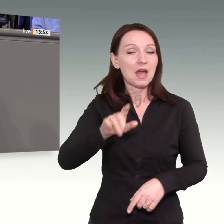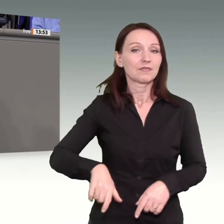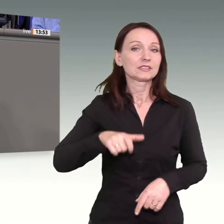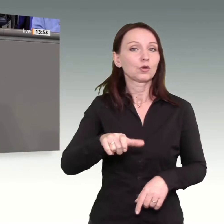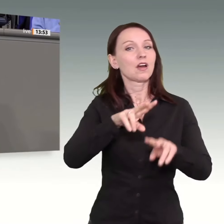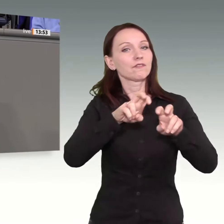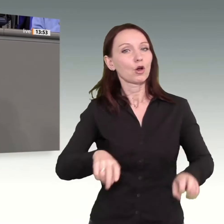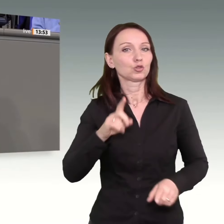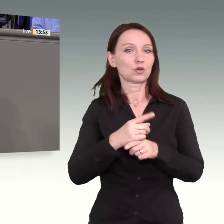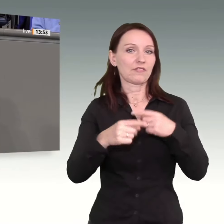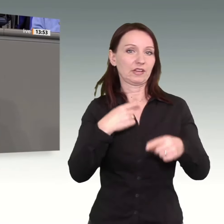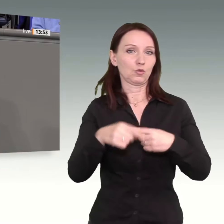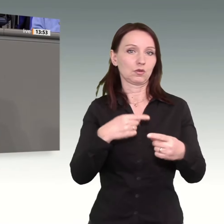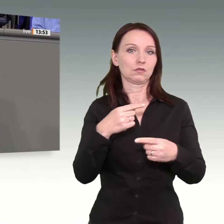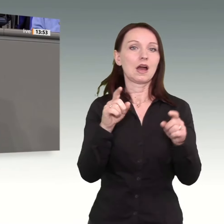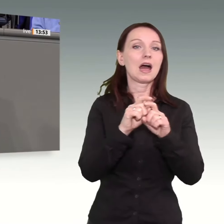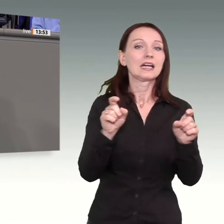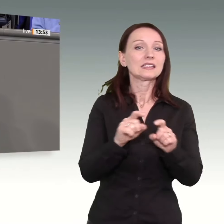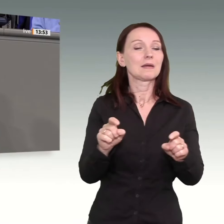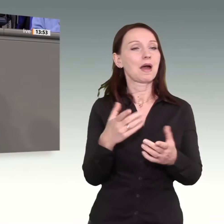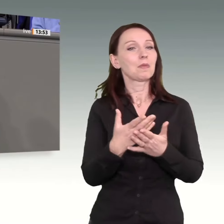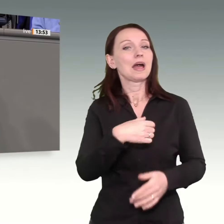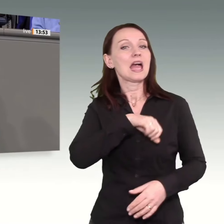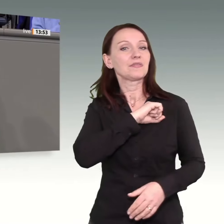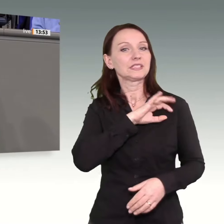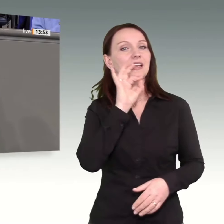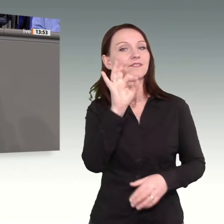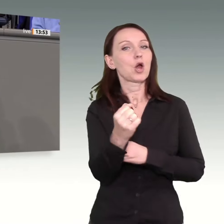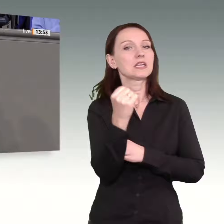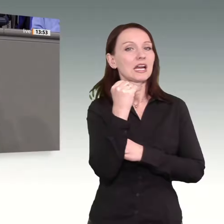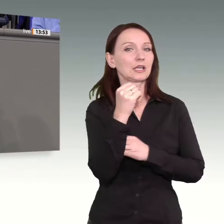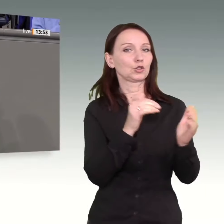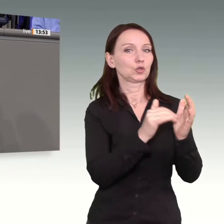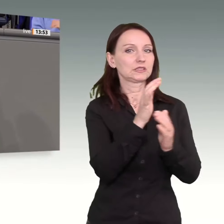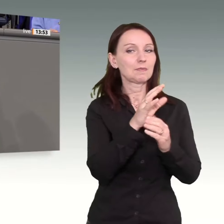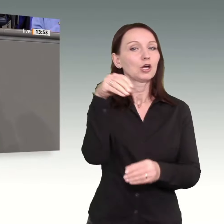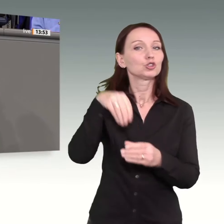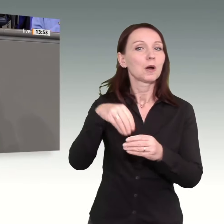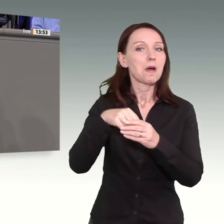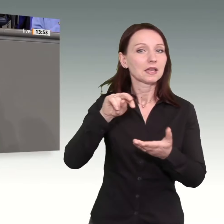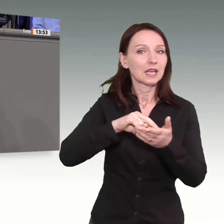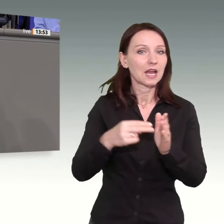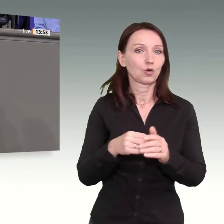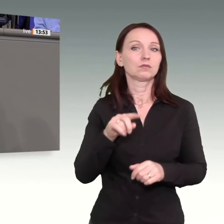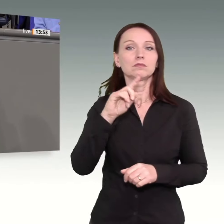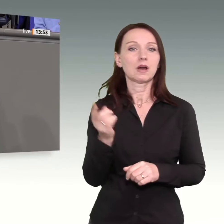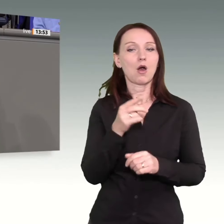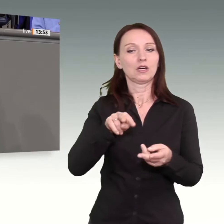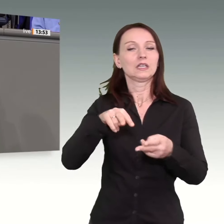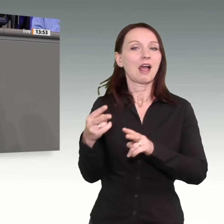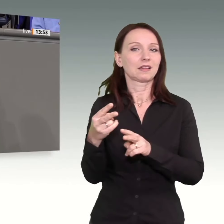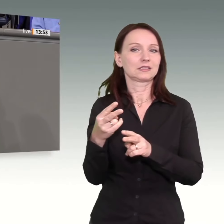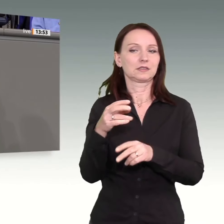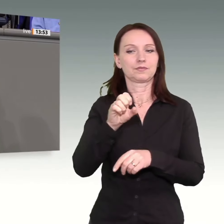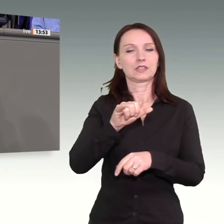Themen effiziente Energiesysteme, Speichertechnologie, synthetische Kraftstoffe, Kernkraft und Kernfusion sind noch lange